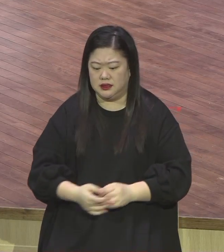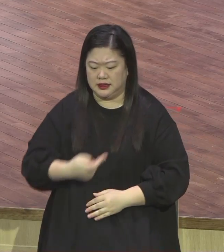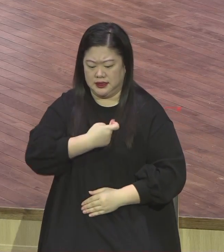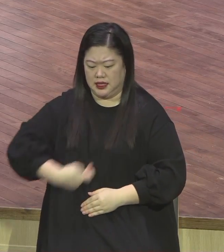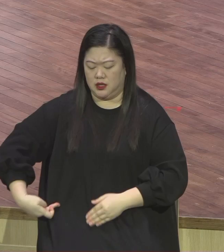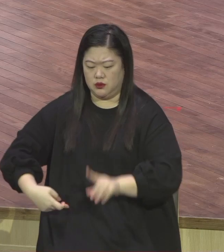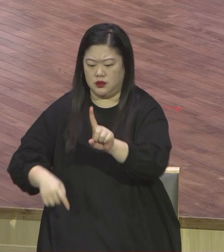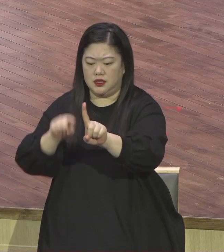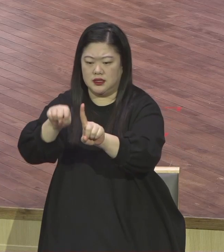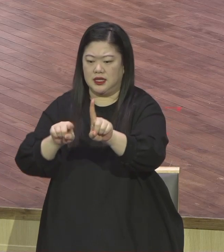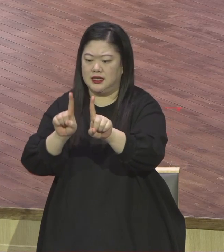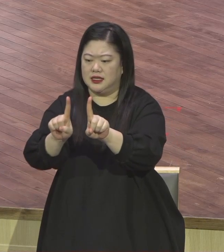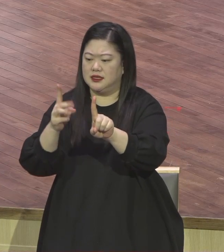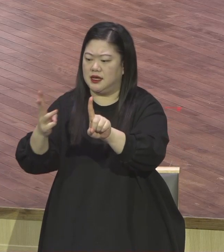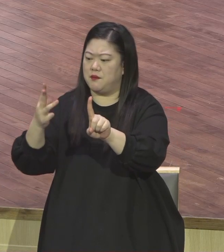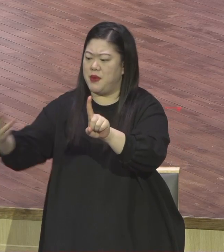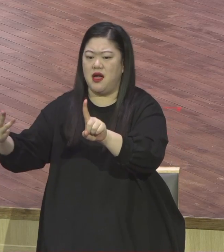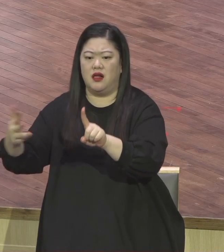관점에서 하는 겁니다 차원이 달라요 차원이